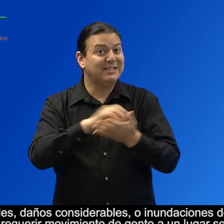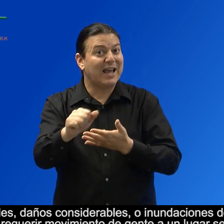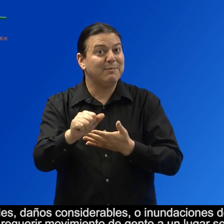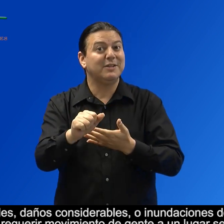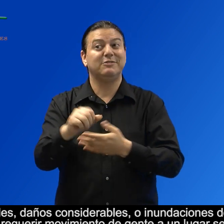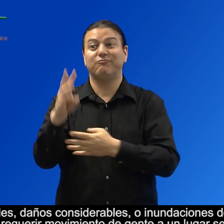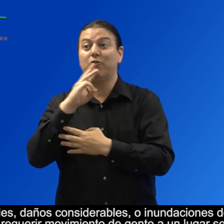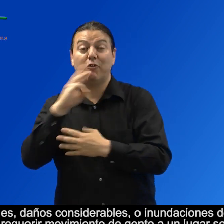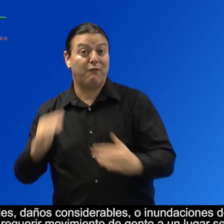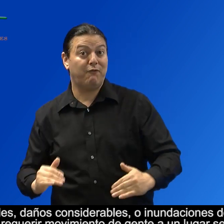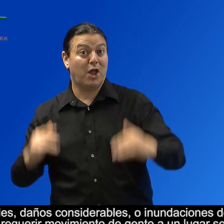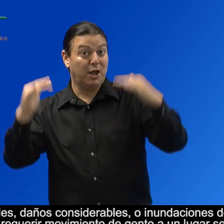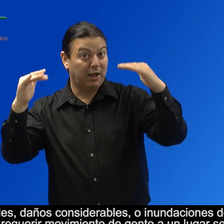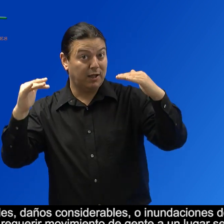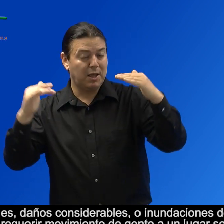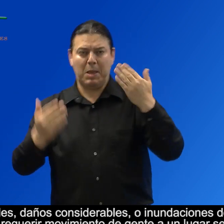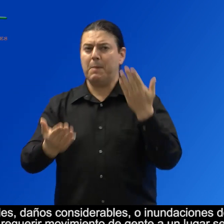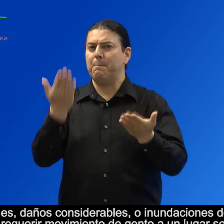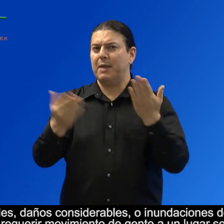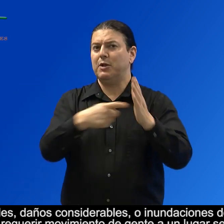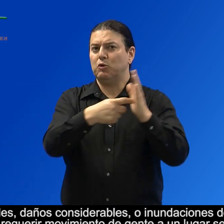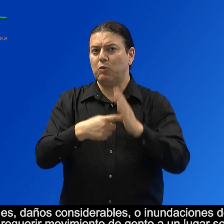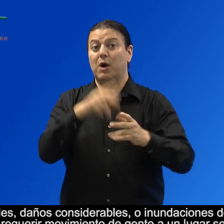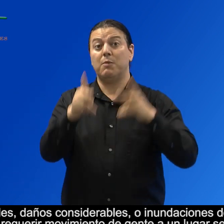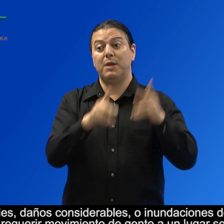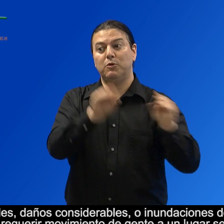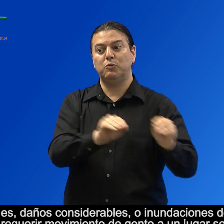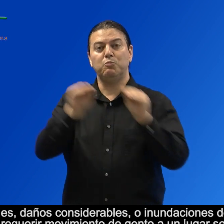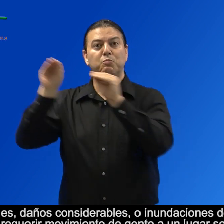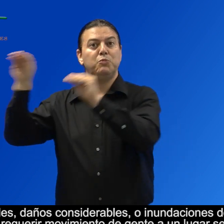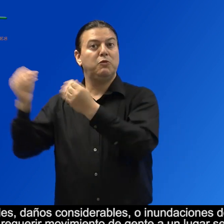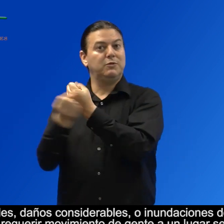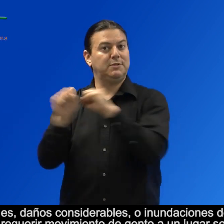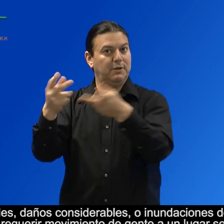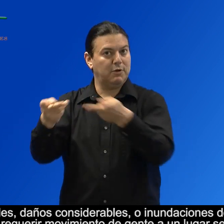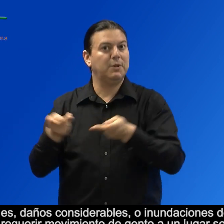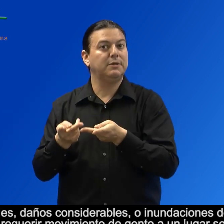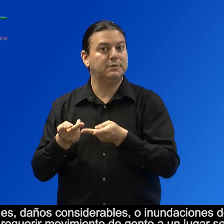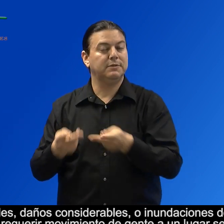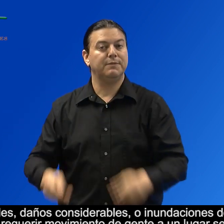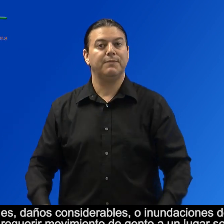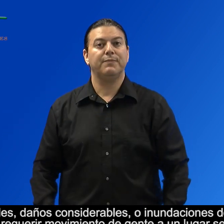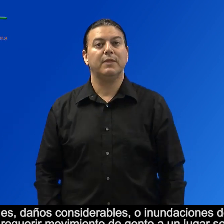o inundaciones después de una tormenta pueden requerir movimiento de gente a un lugar seguro.